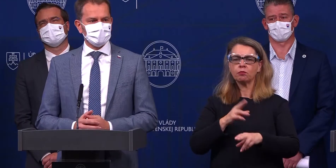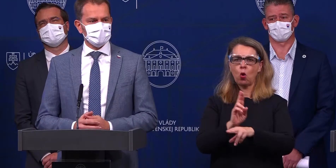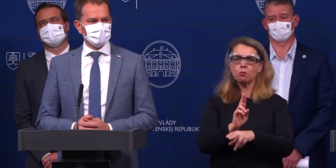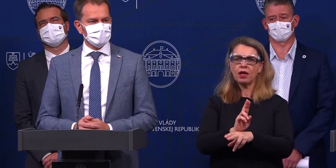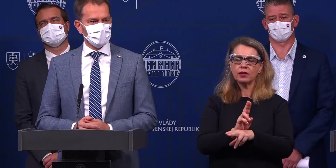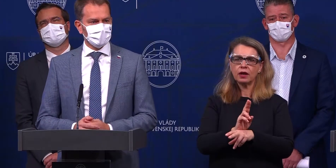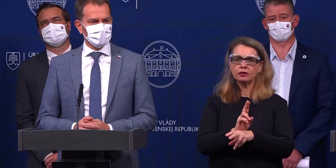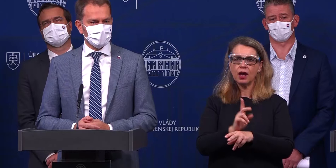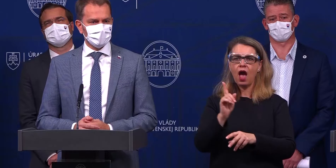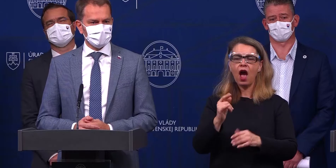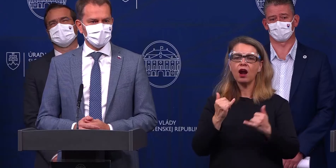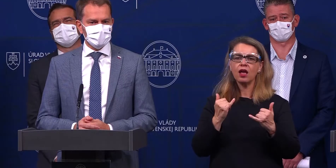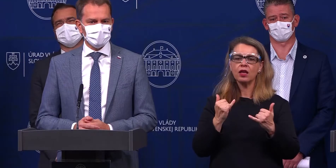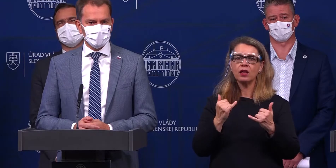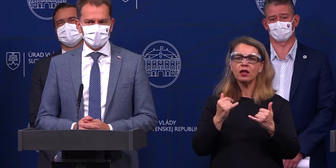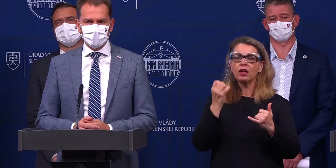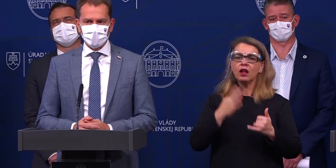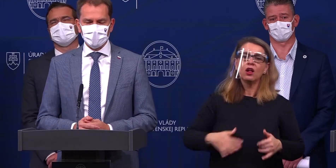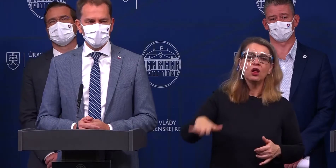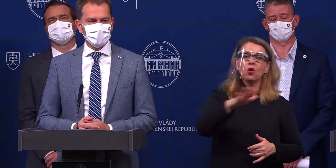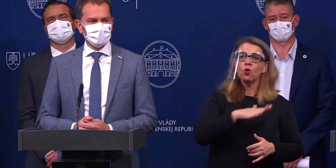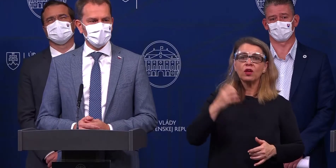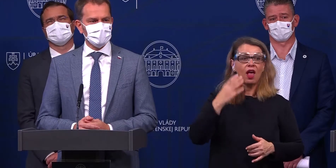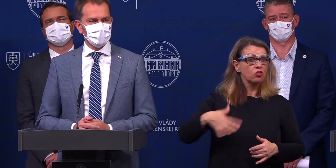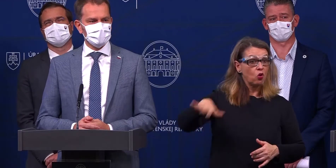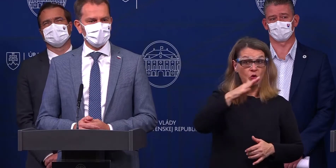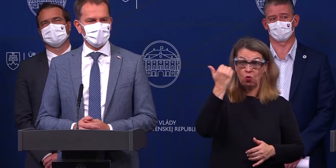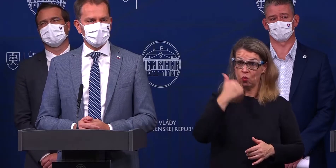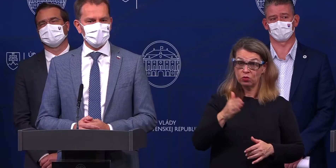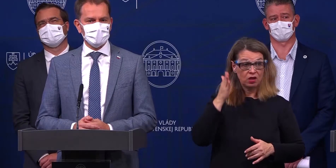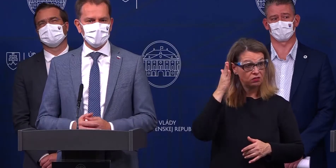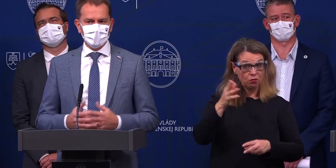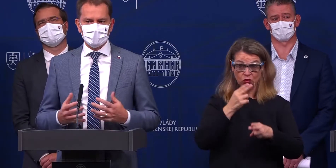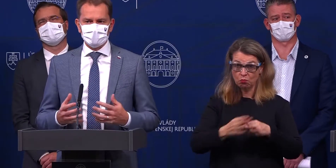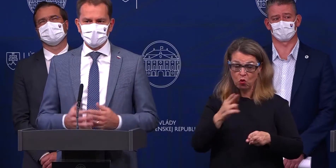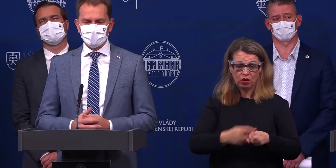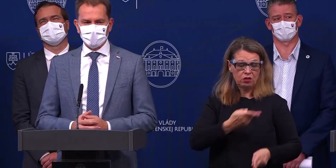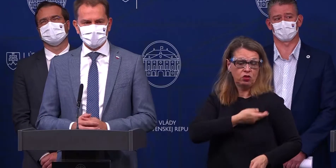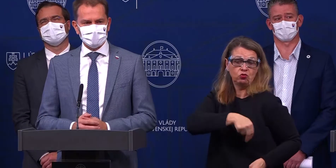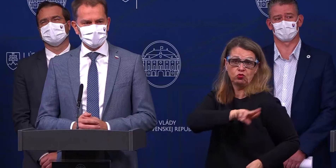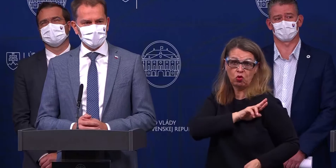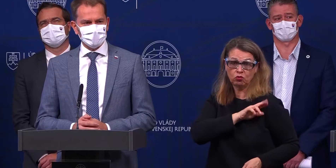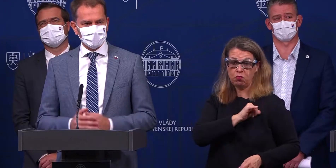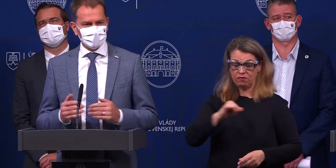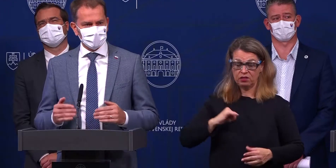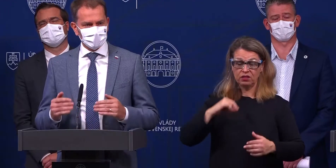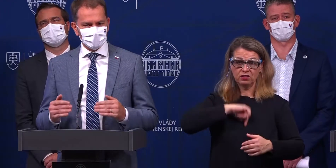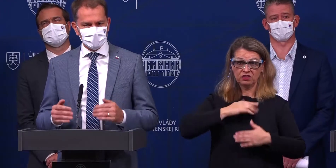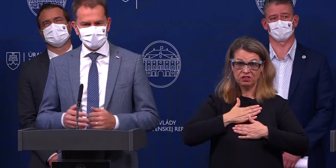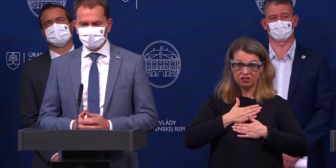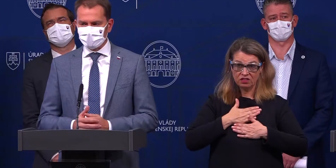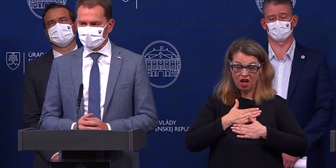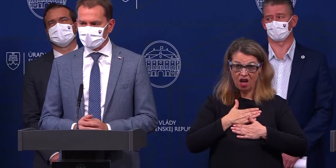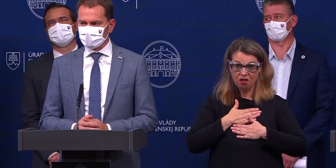na ktorej sa dnes všetci nachádzame, tí ľudia nenastúpili a nepotiahli každý za veslo a každý tú svoju zodpovednosť v sebe v takých tých